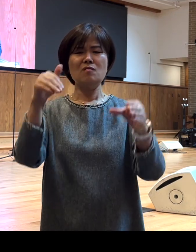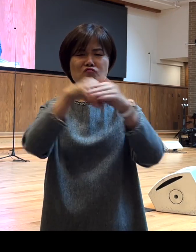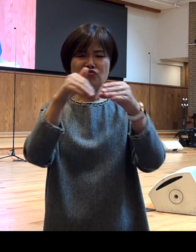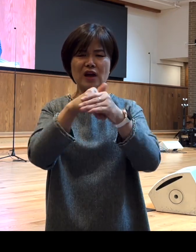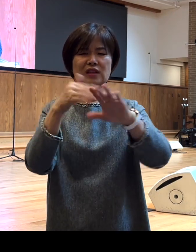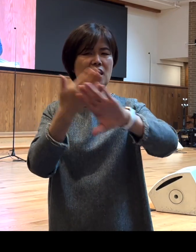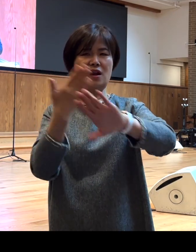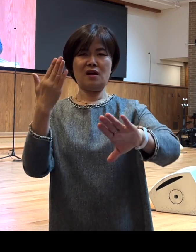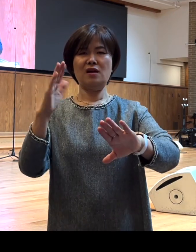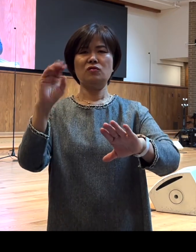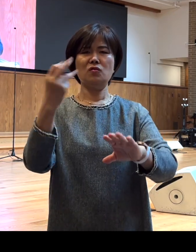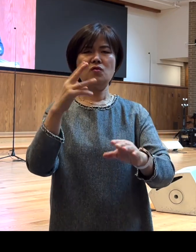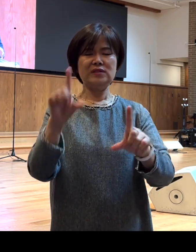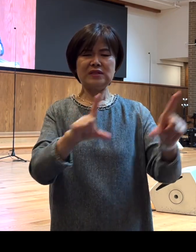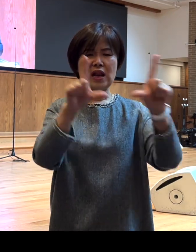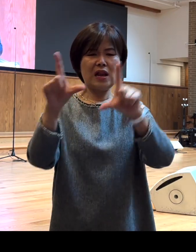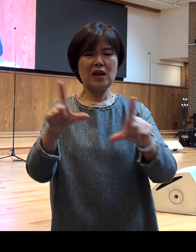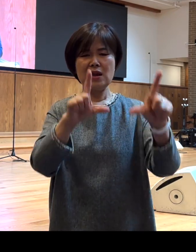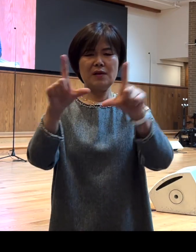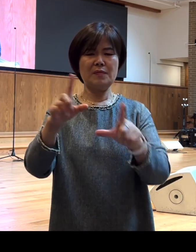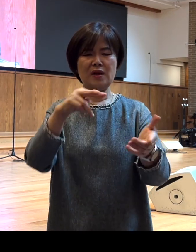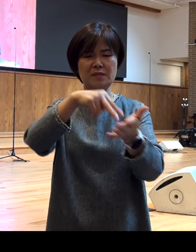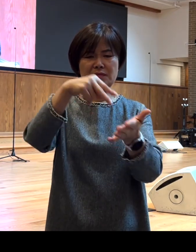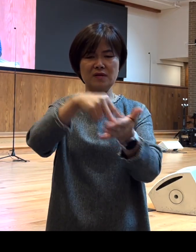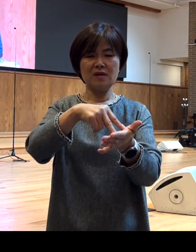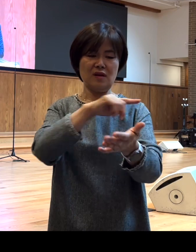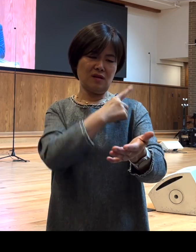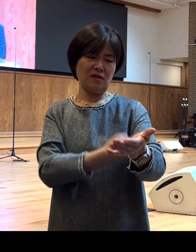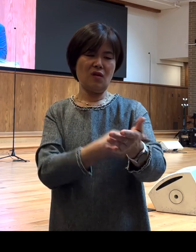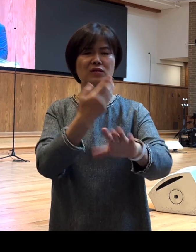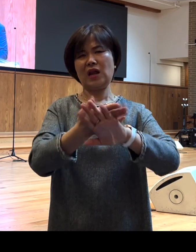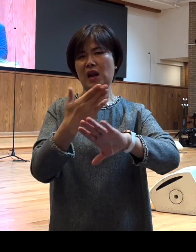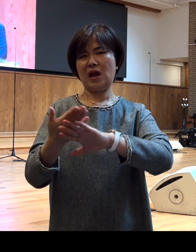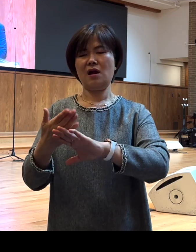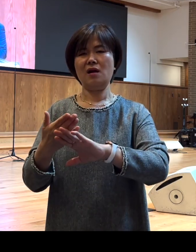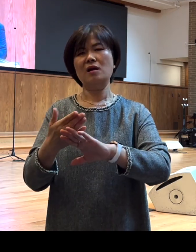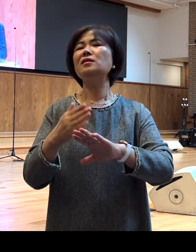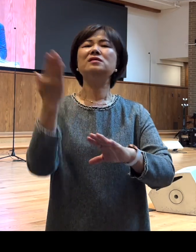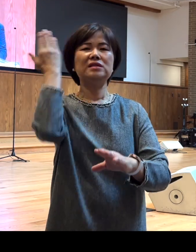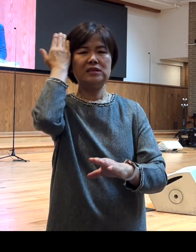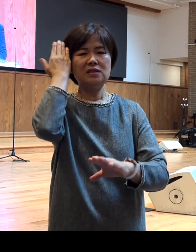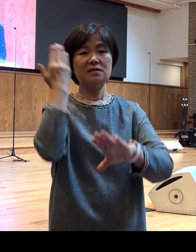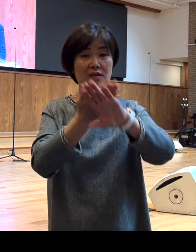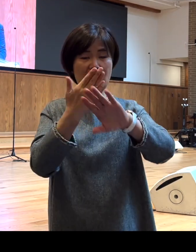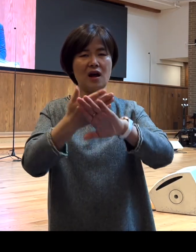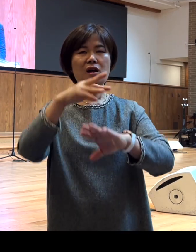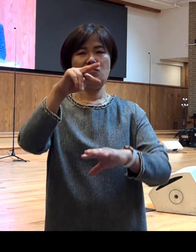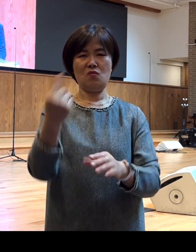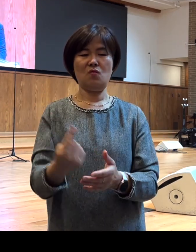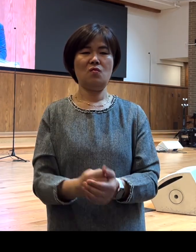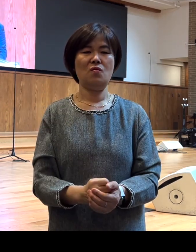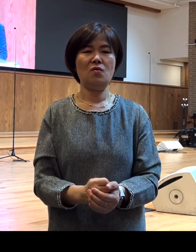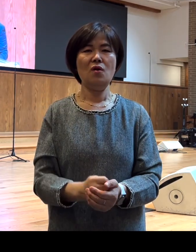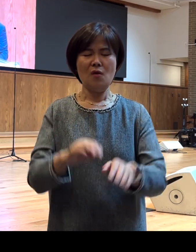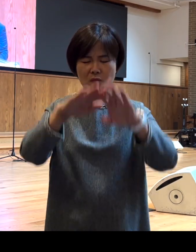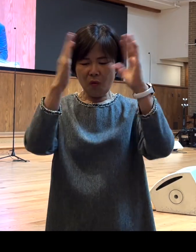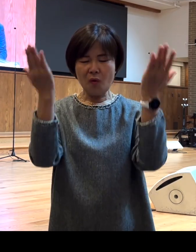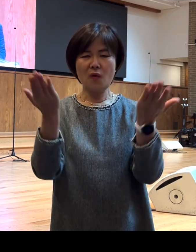어떤 삶의 배경과 신분의 차이 능력과 지식의 차이 그럼 그 모든 차이를